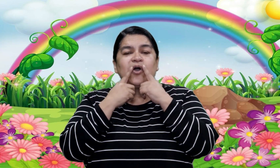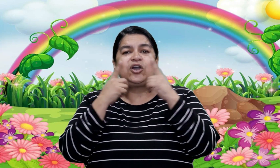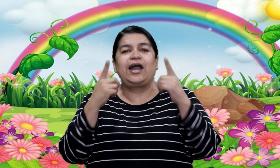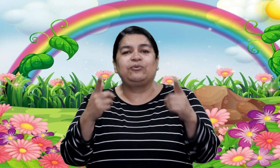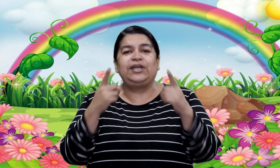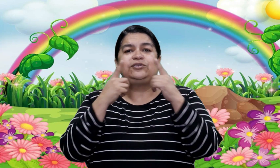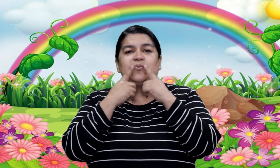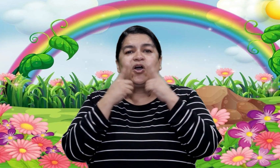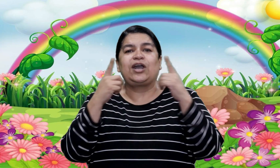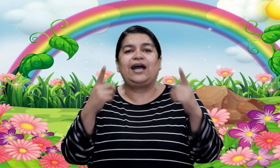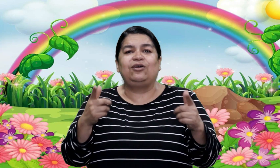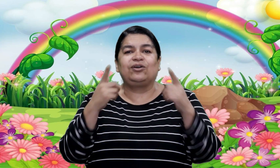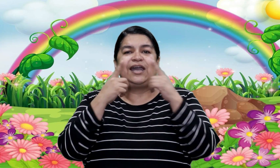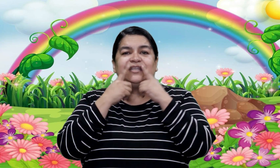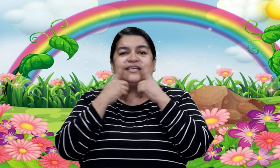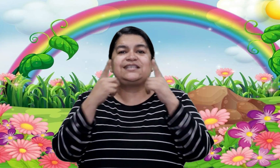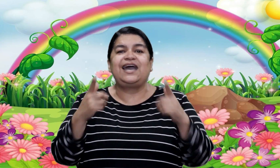boca, cuida tu boca lo que dicen